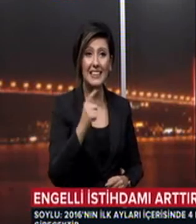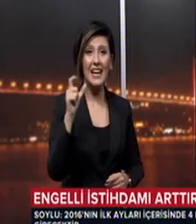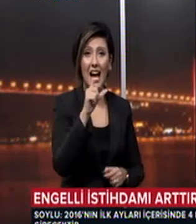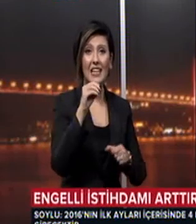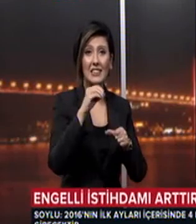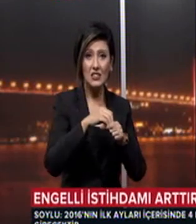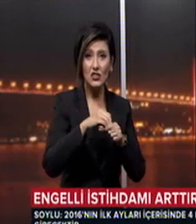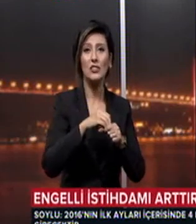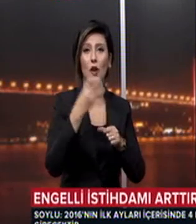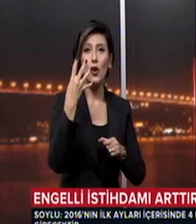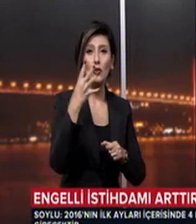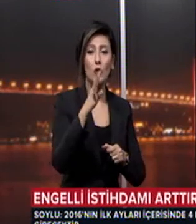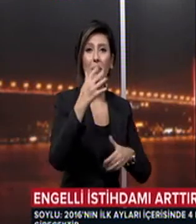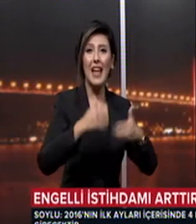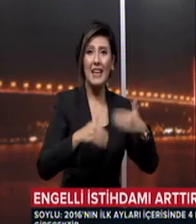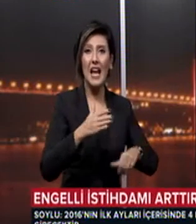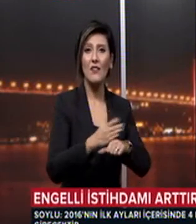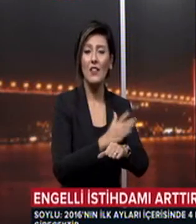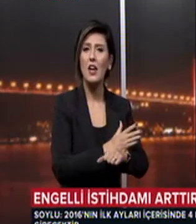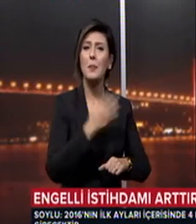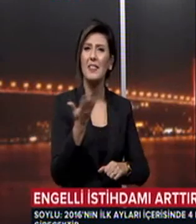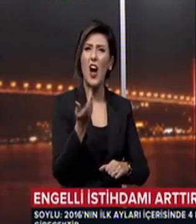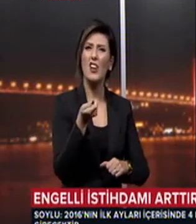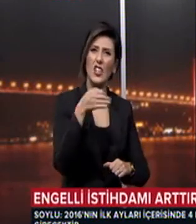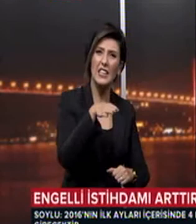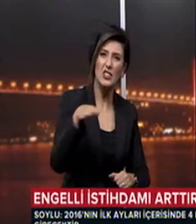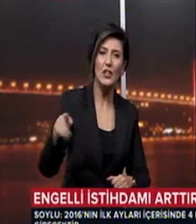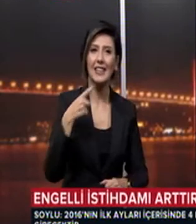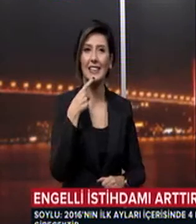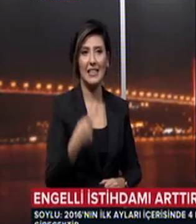içerisinde 4 bin engelli vatandaşımız daha işe girecektir dedi